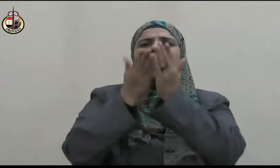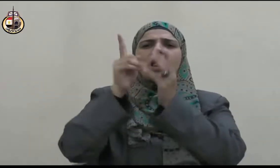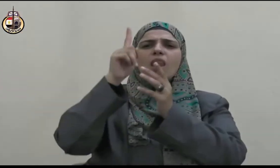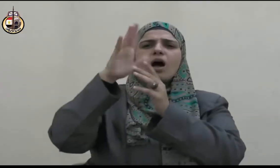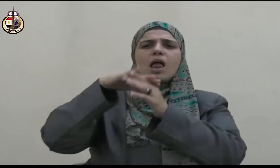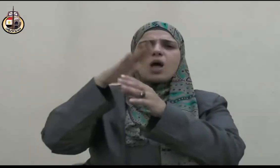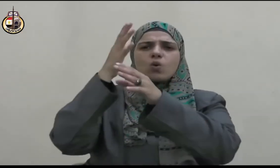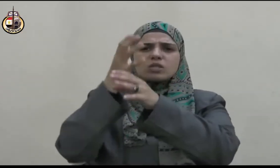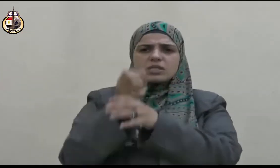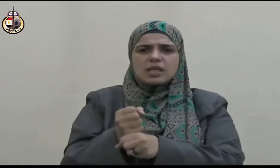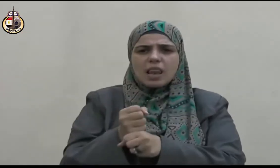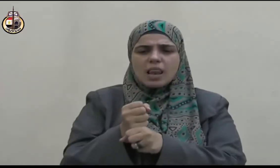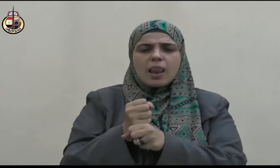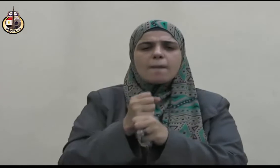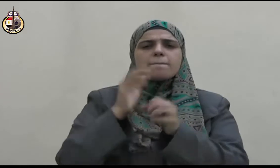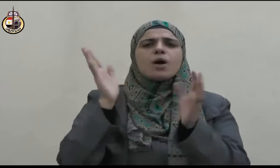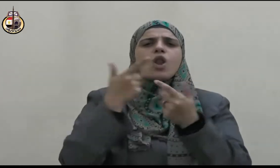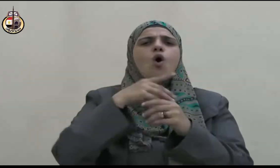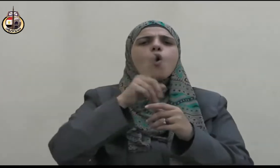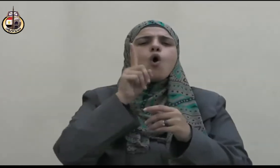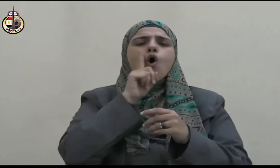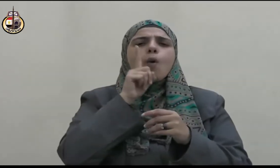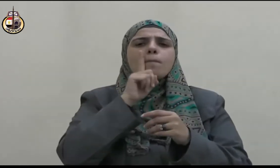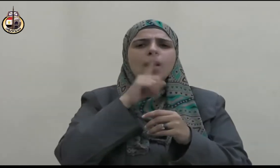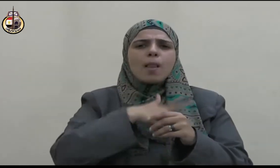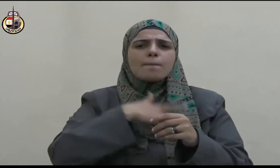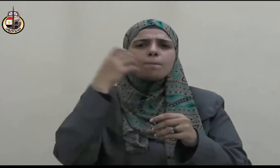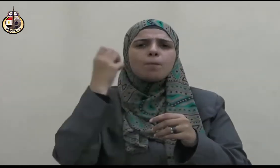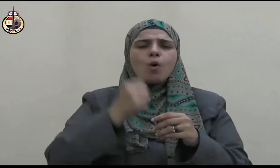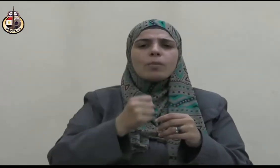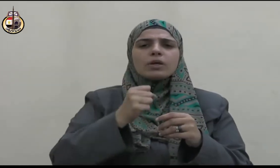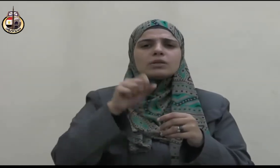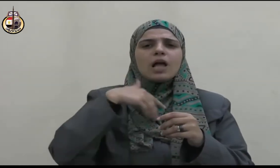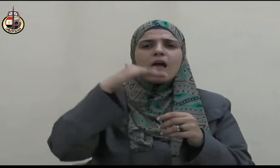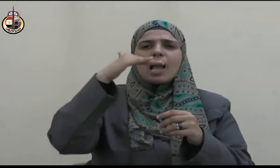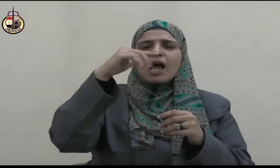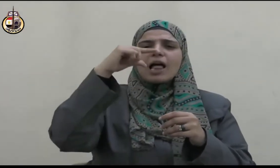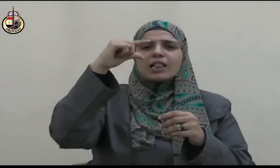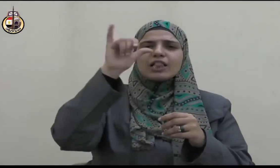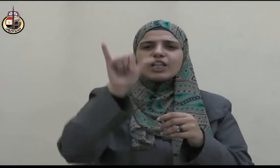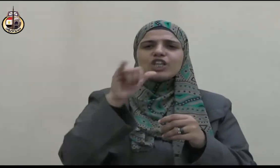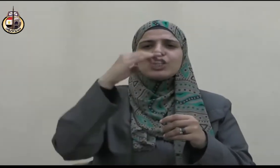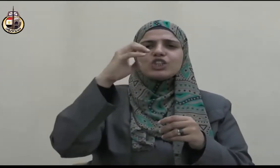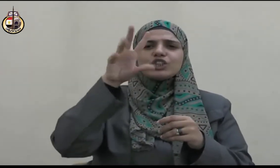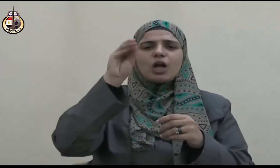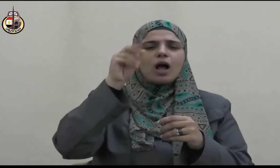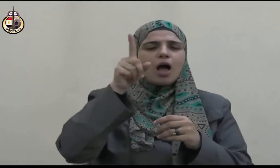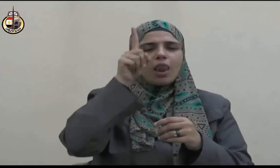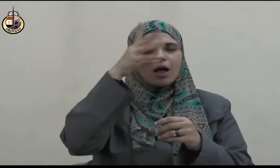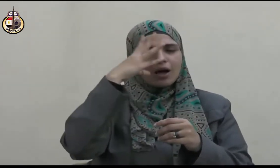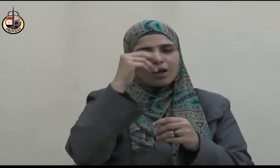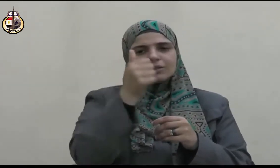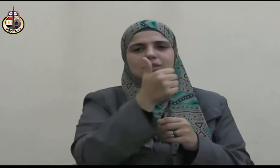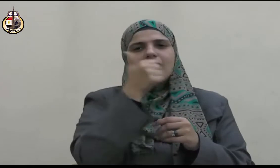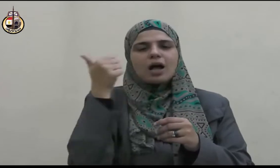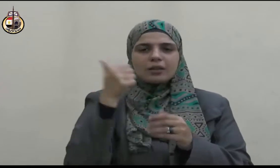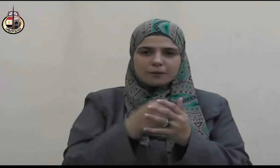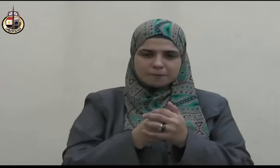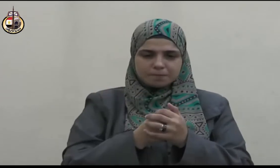الناس ورزقني الله عز وجل ولدها إذ حرمني أولاد النساء وتقول السيدة عائشة